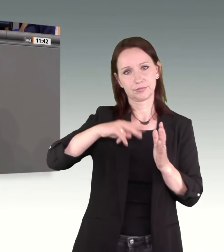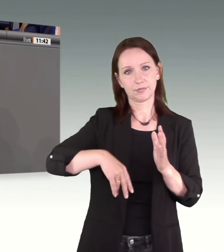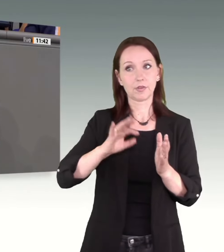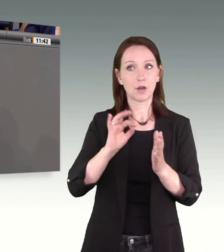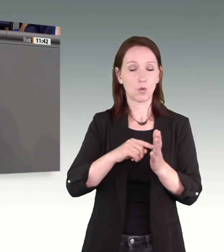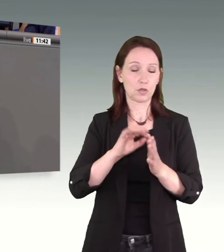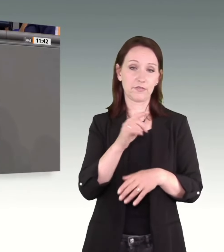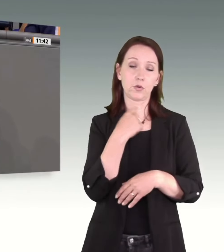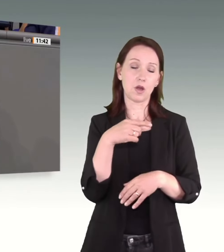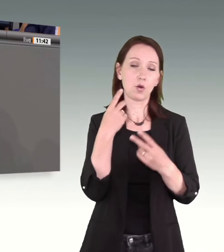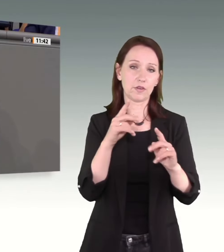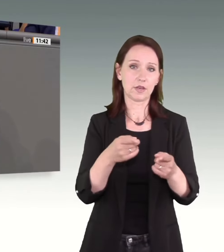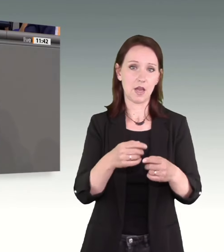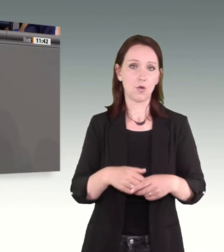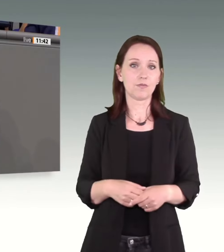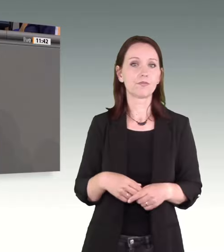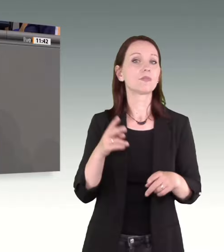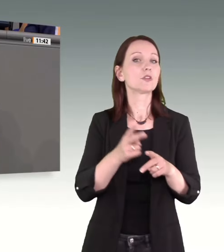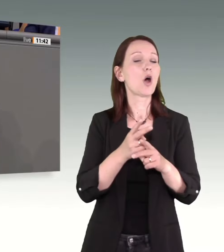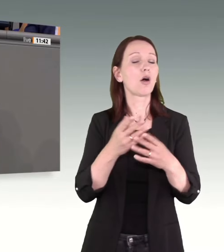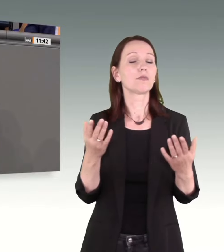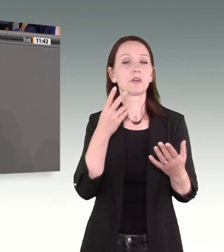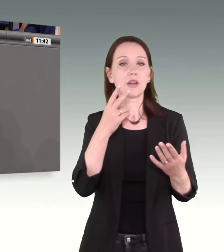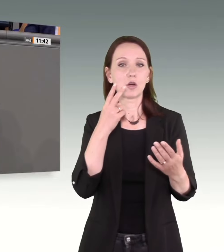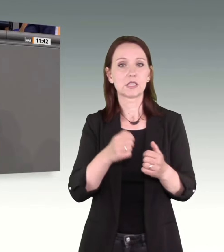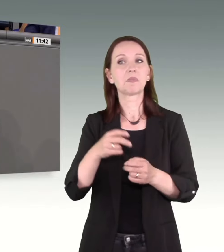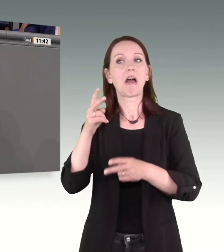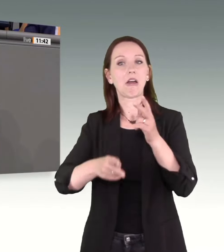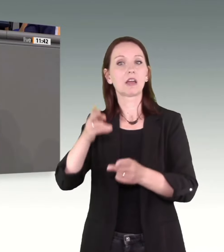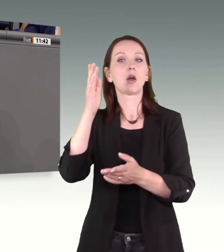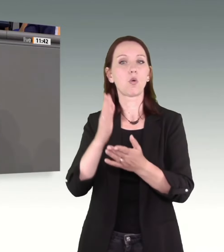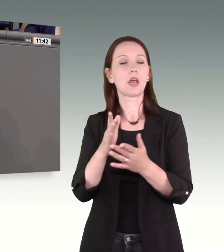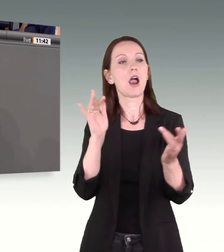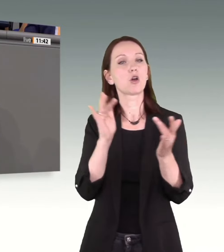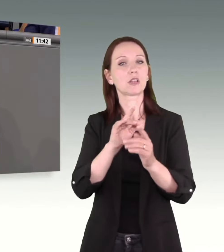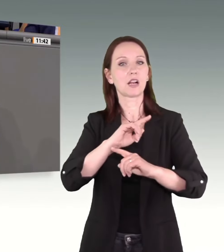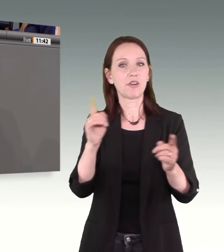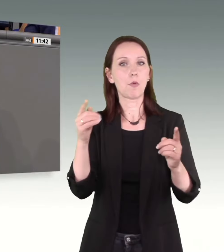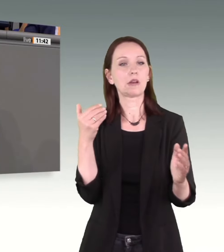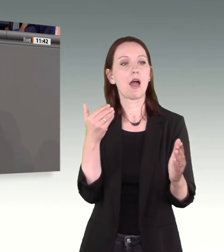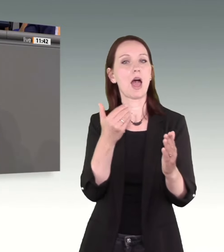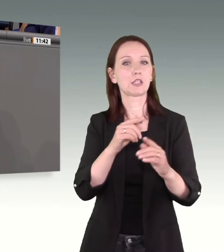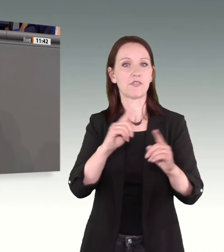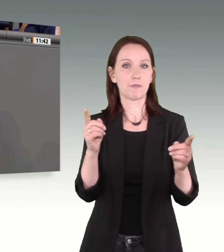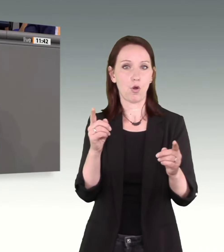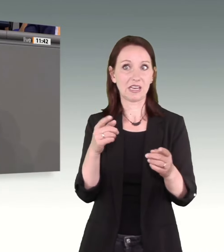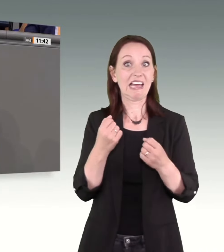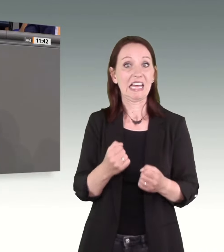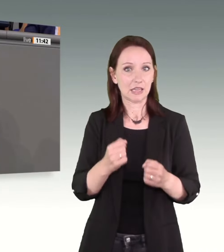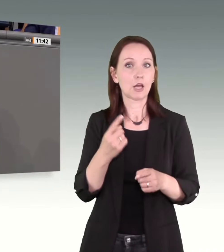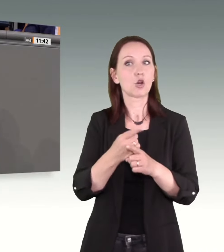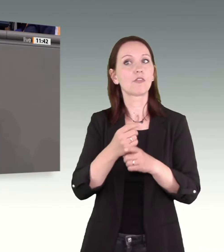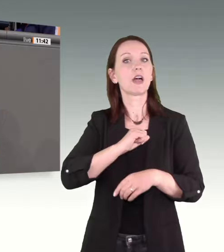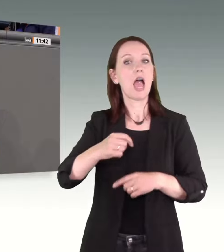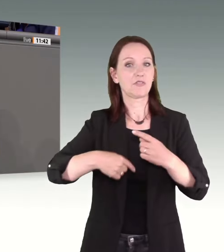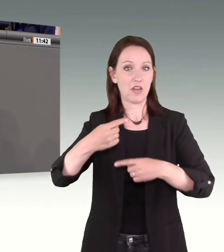wichtig. Denn es läuft ja oft so ab, Gerichte beschließen Kontakt- und Annäherungsverbote wegen der Dringlichkeit, häufig sogar im Eilverfahren. Aber